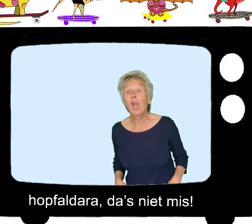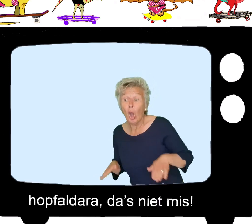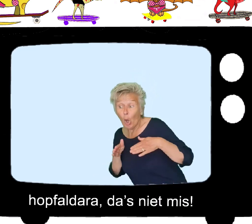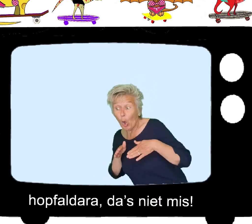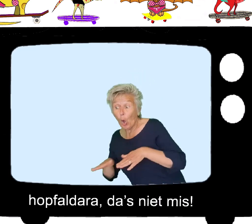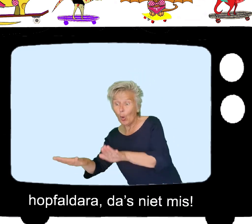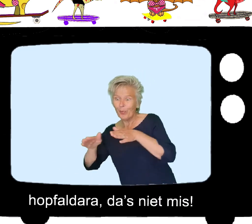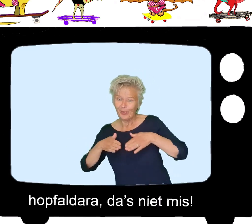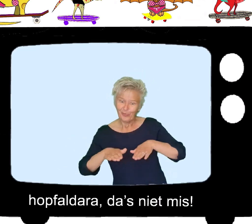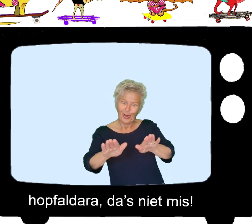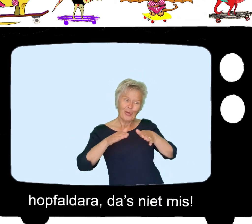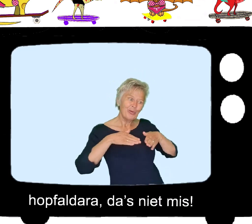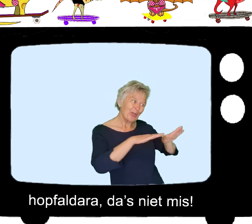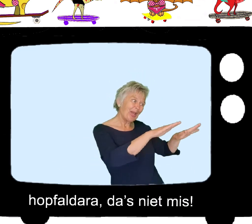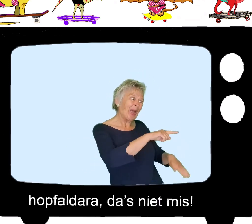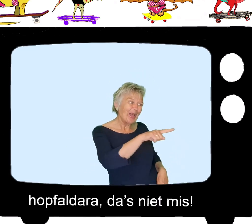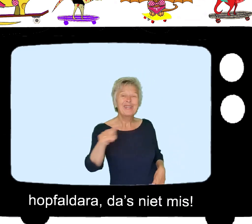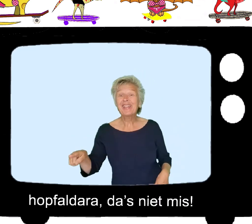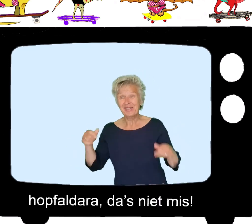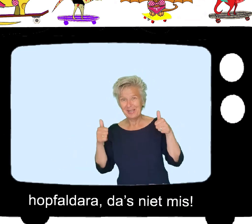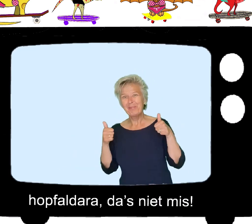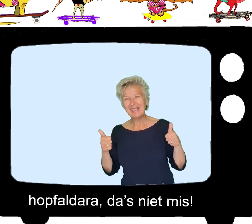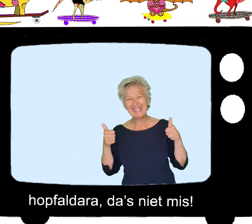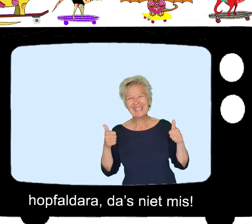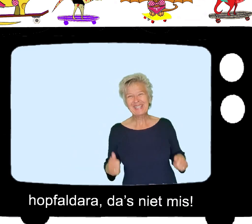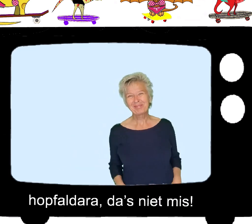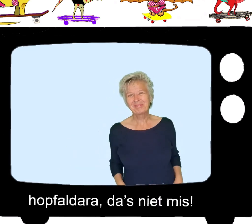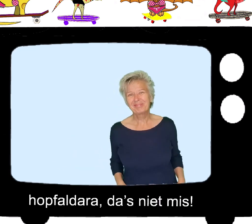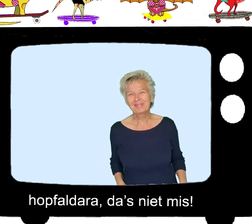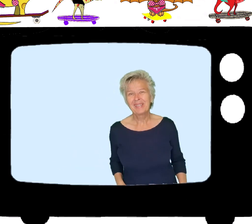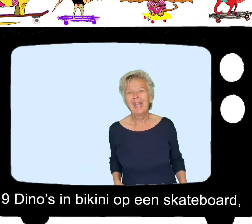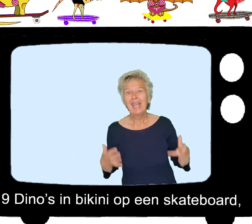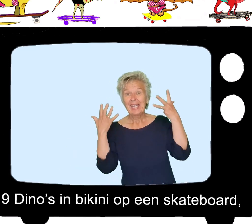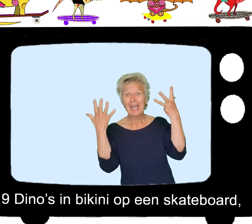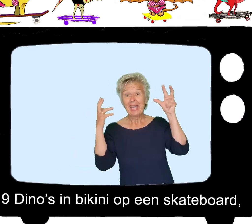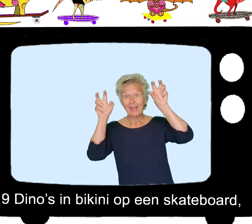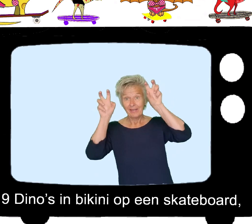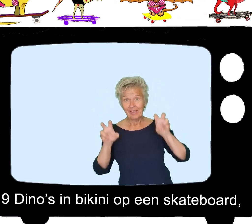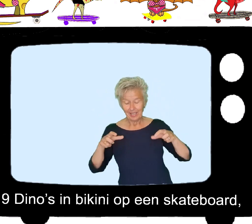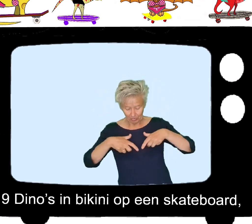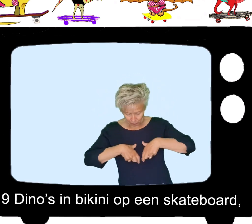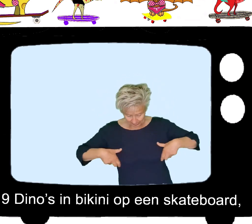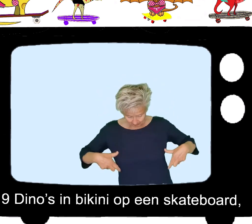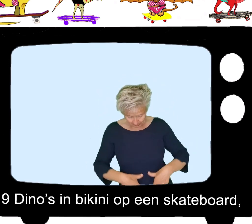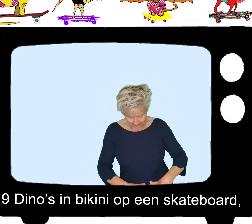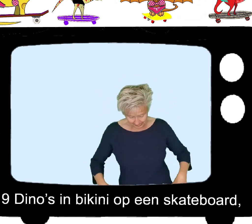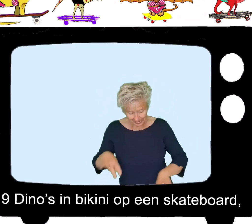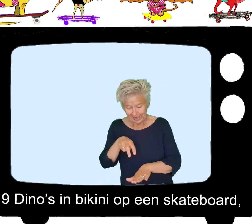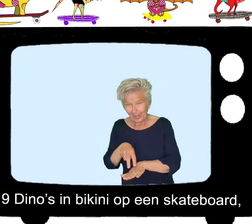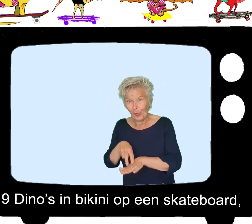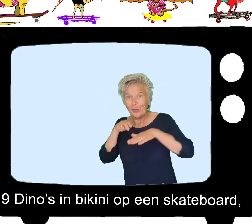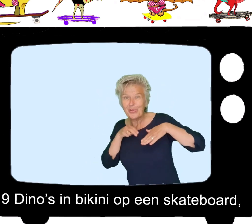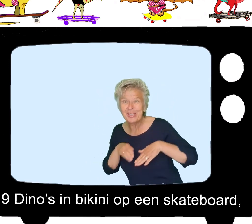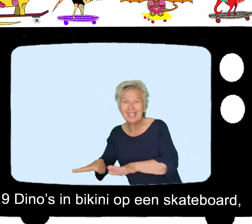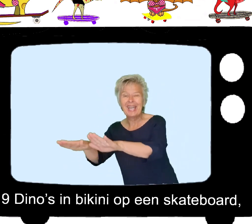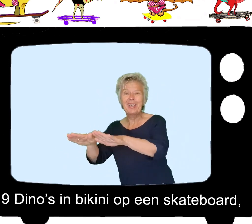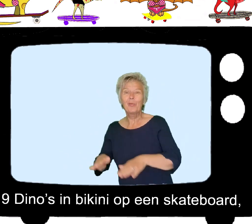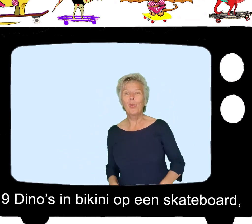Hop, pauldera, dat is niet mis Negen dino's in bikini op een skateboard